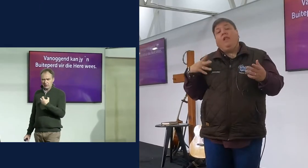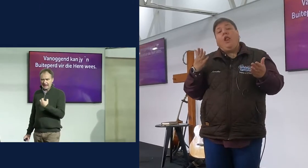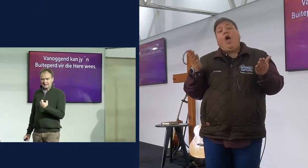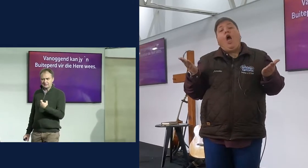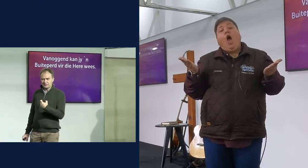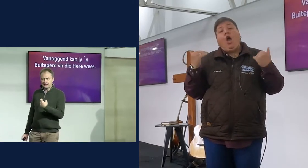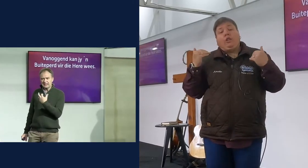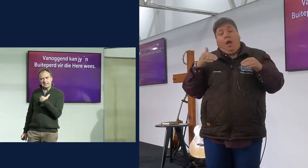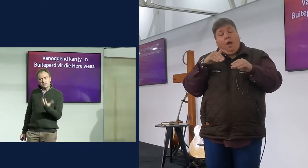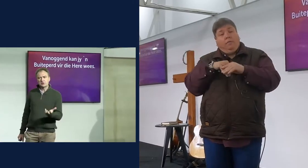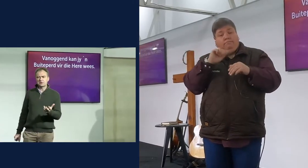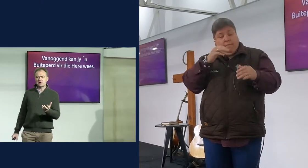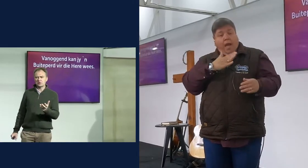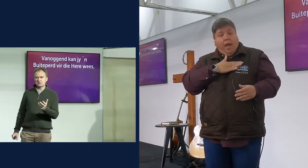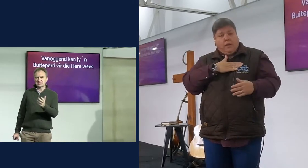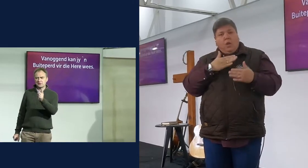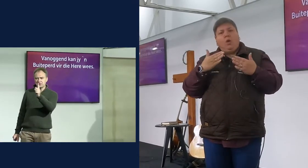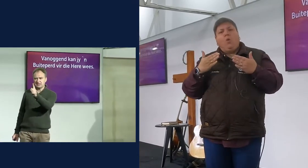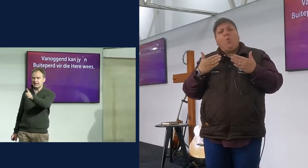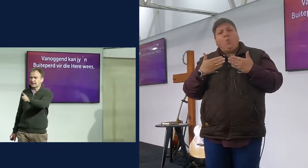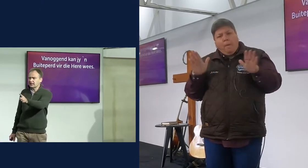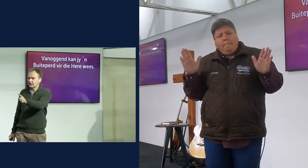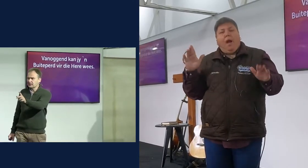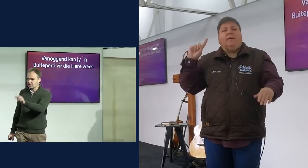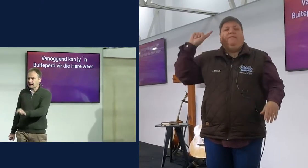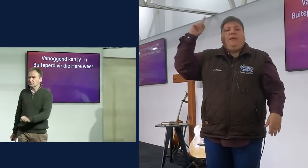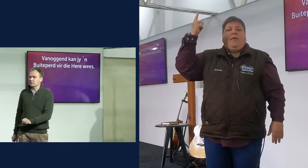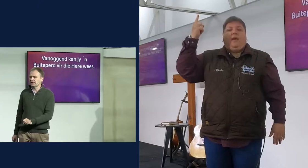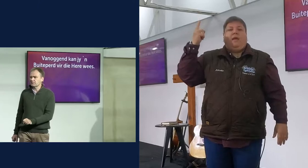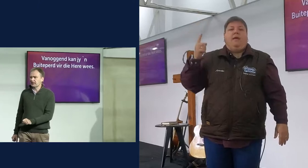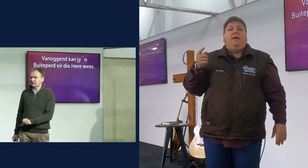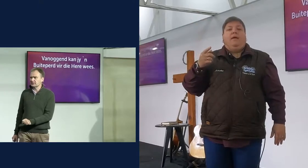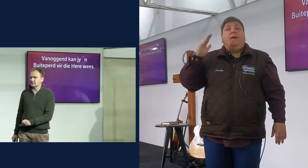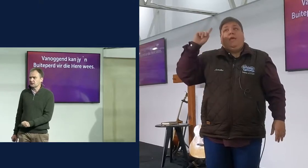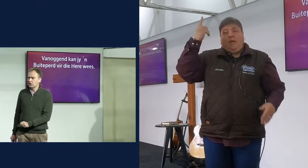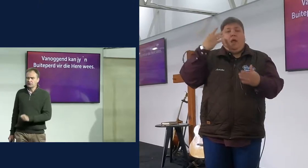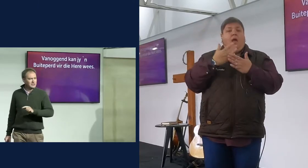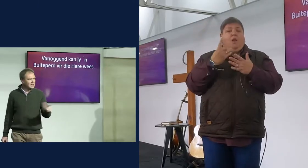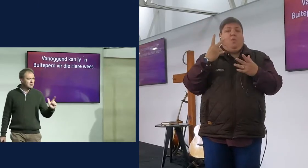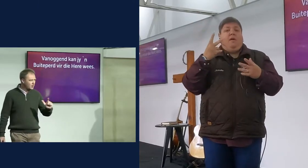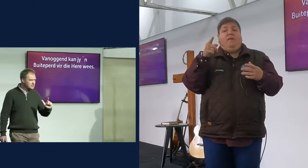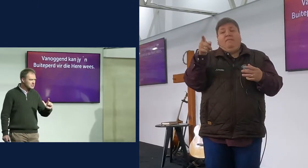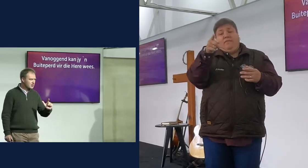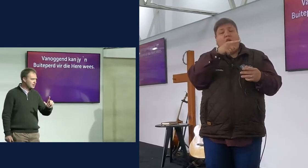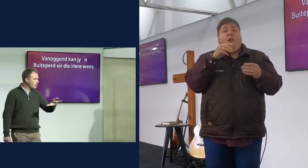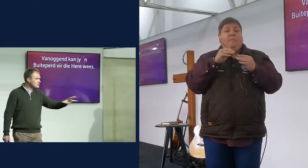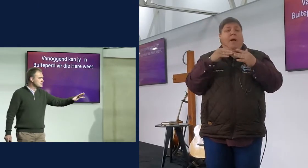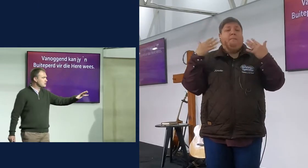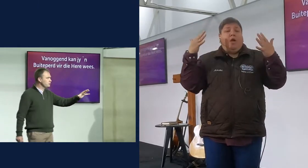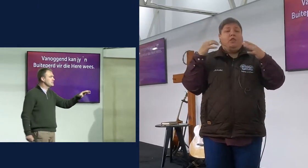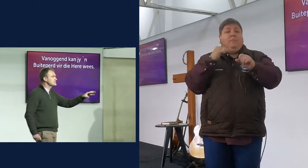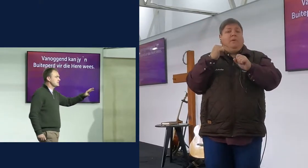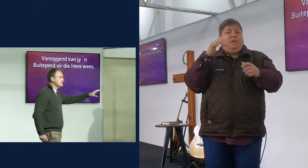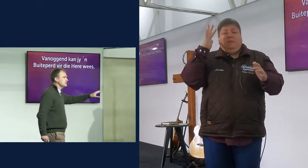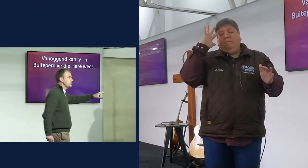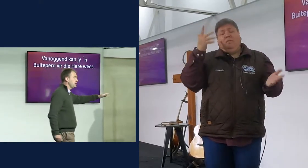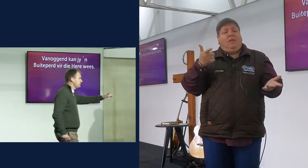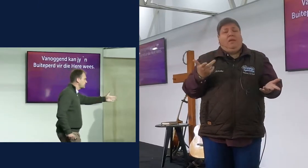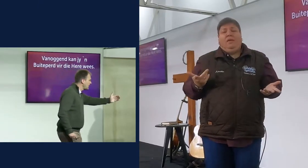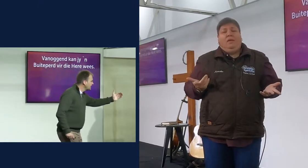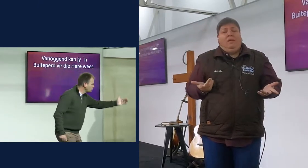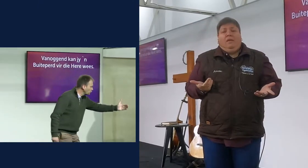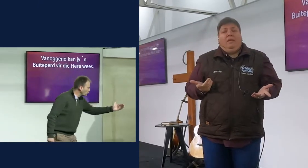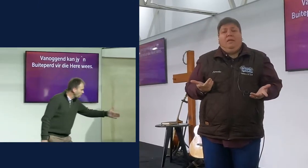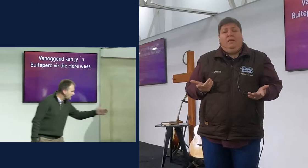om in jou hart net die deeroop te maak, om te sê vir die Heere kan jou ook een buiteperd wees. Vir die Heere, maak jy saak nie, maak jy saak hoeveel dinge stikkend in jou